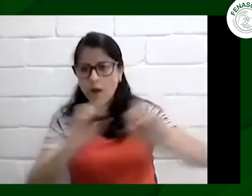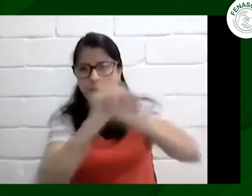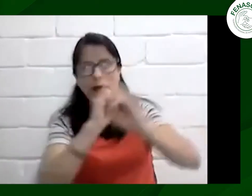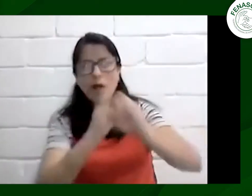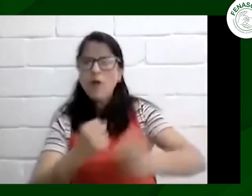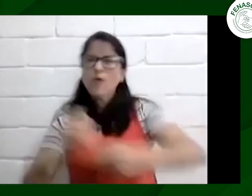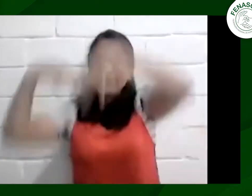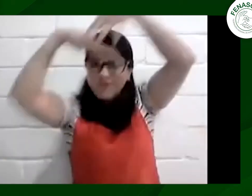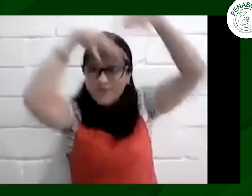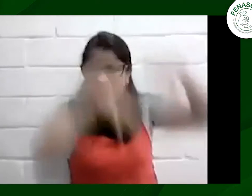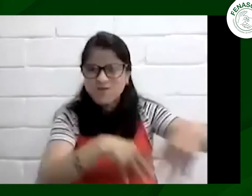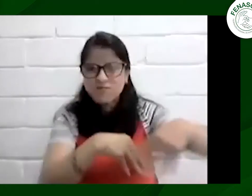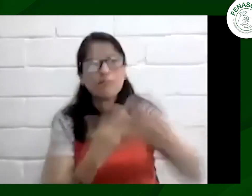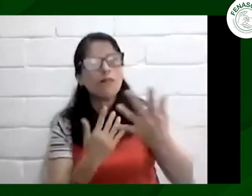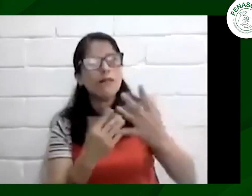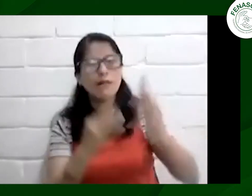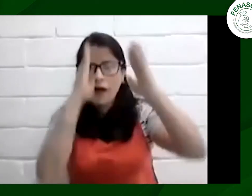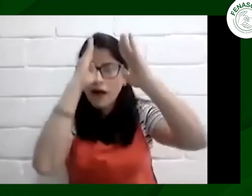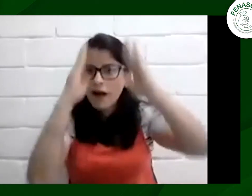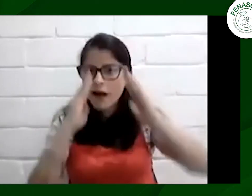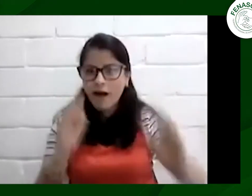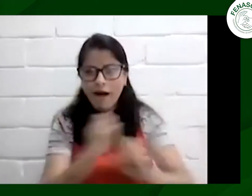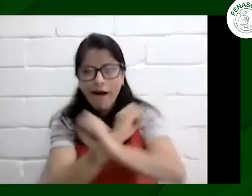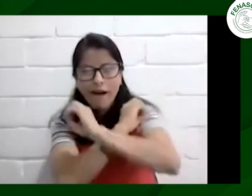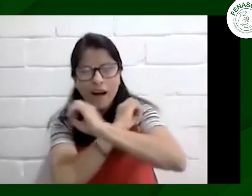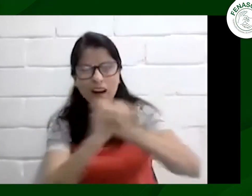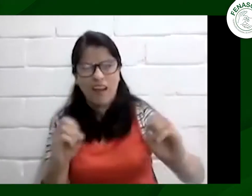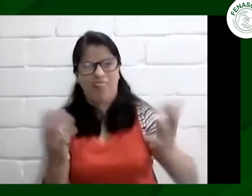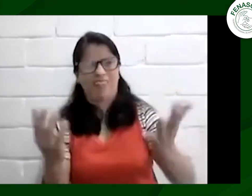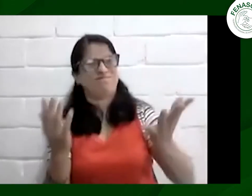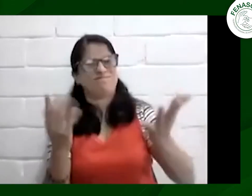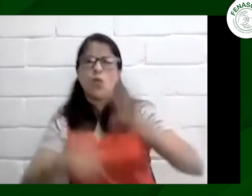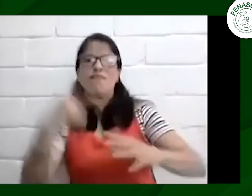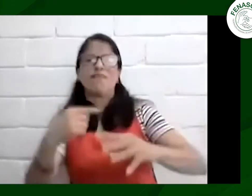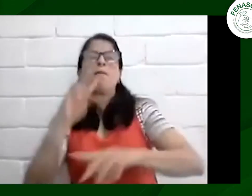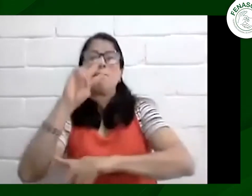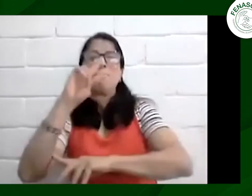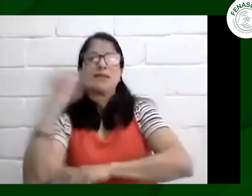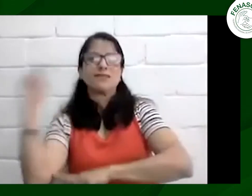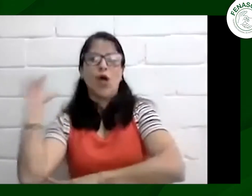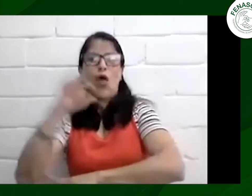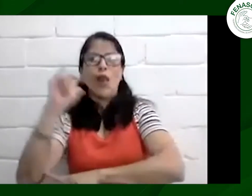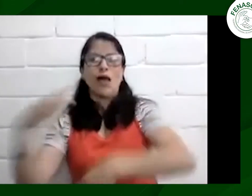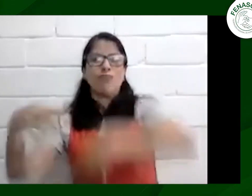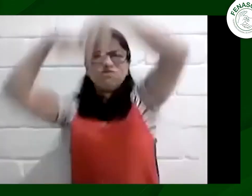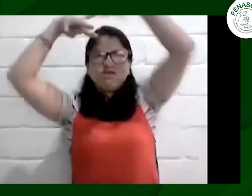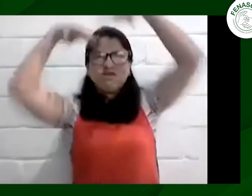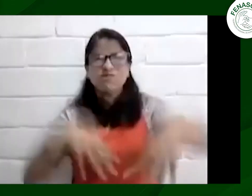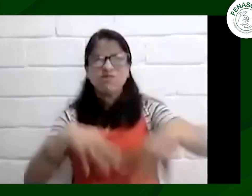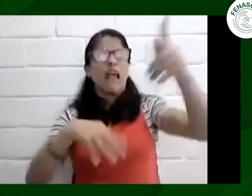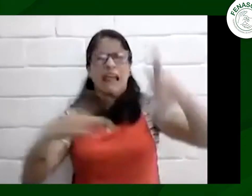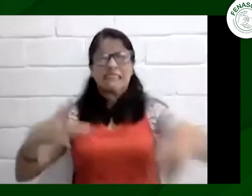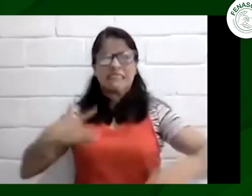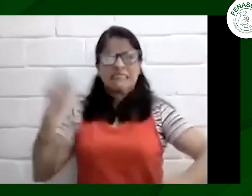además de eso pues mantenernos en la lucha para que nos prestaran atención y que no recibíamos respuesta